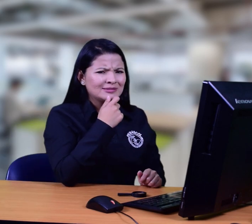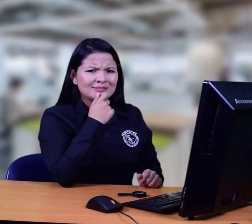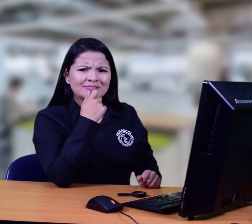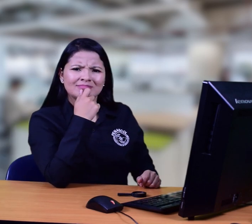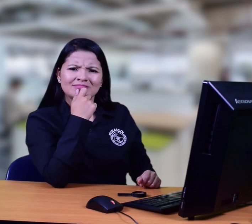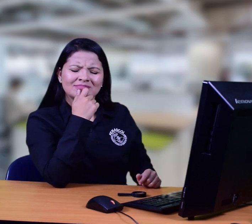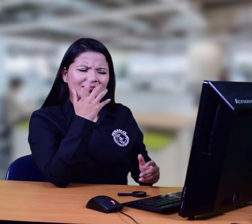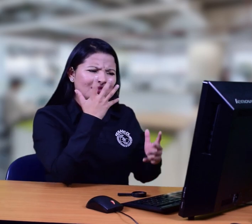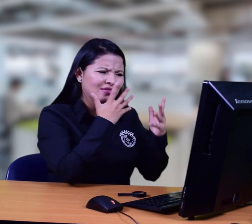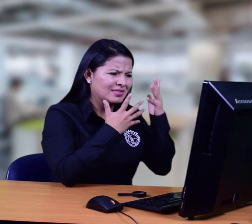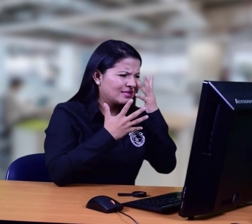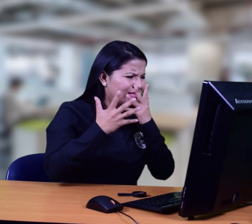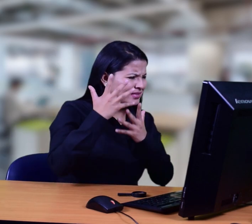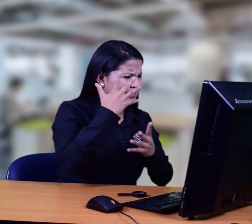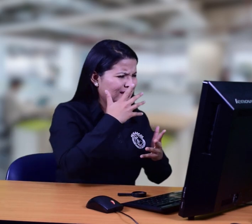es una organización sin ánimo de lucro?